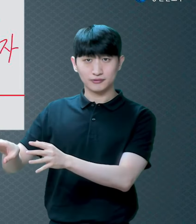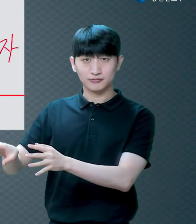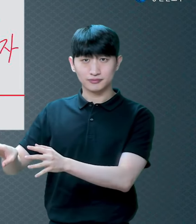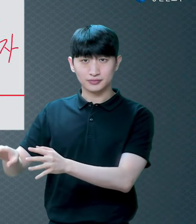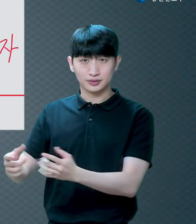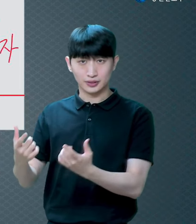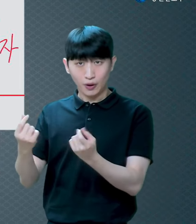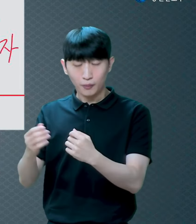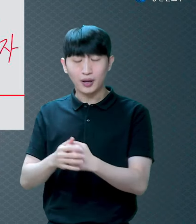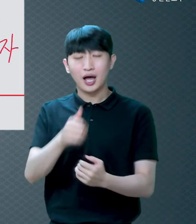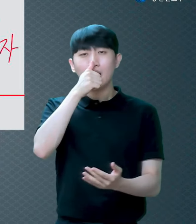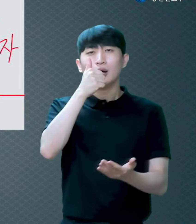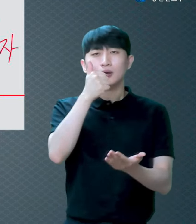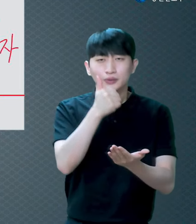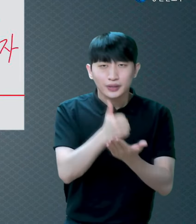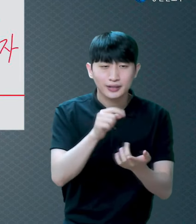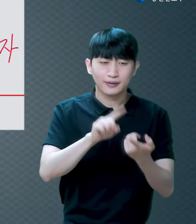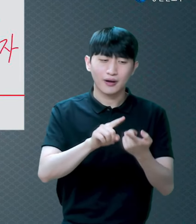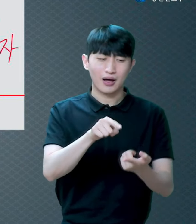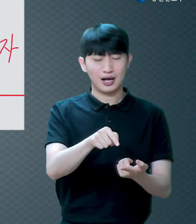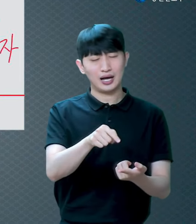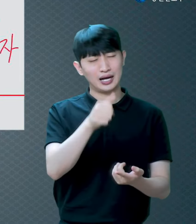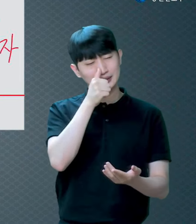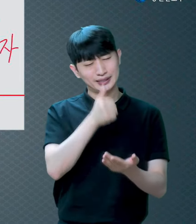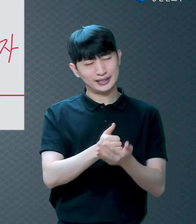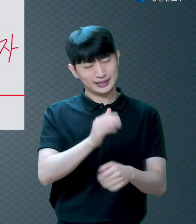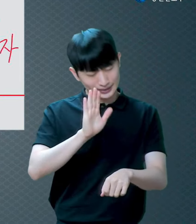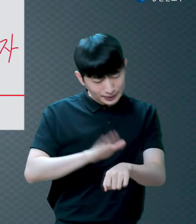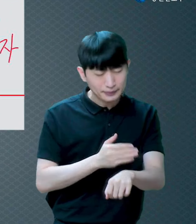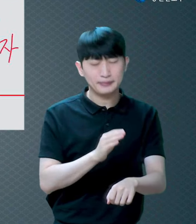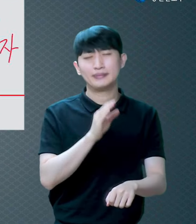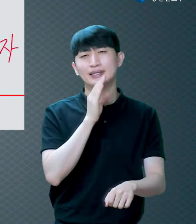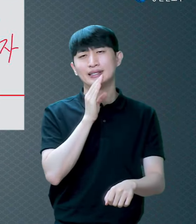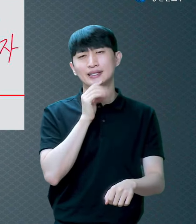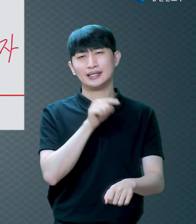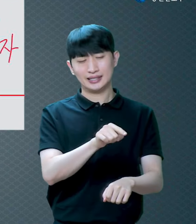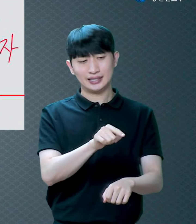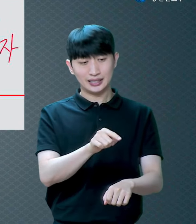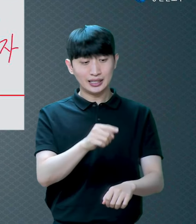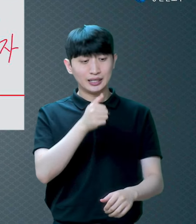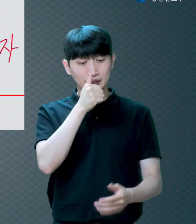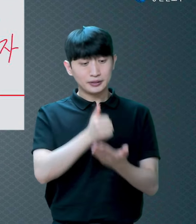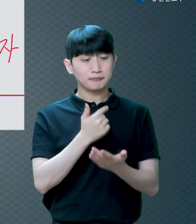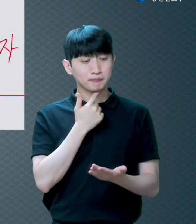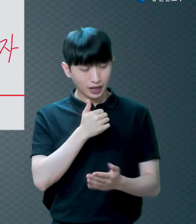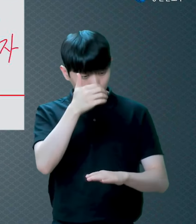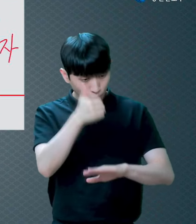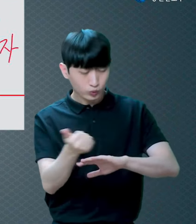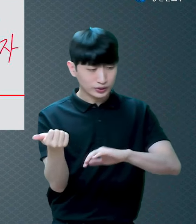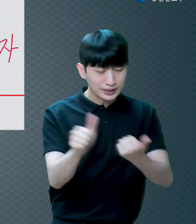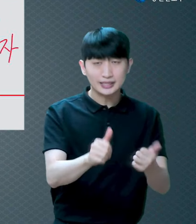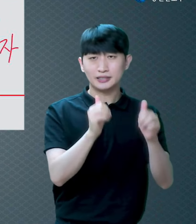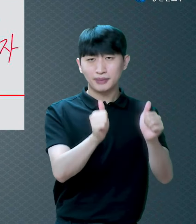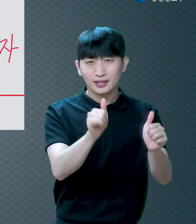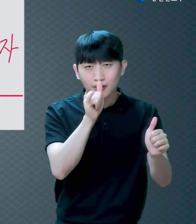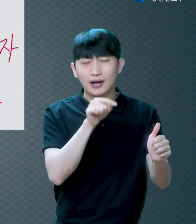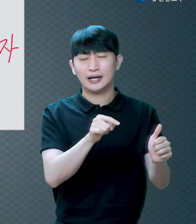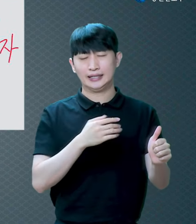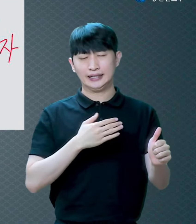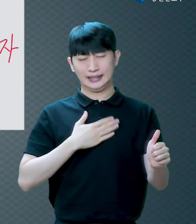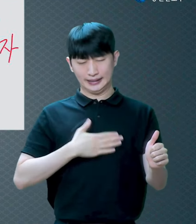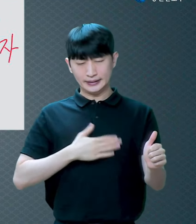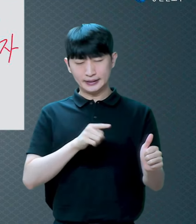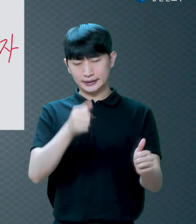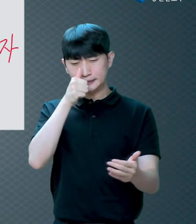결과가 심판이라고 하는 걸 알기 때문에 버리는 거예요 그러면 죄를 자복하고